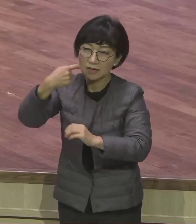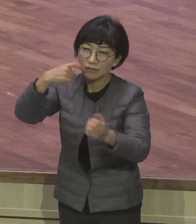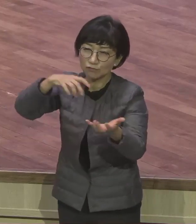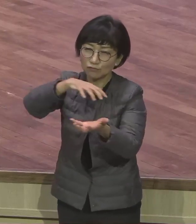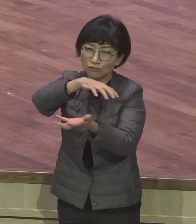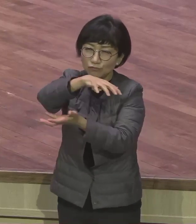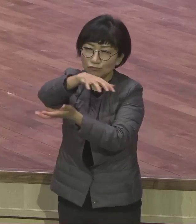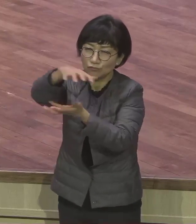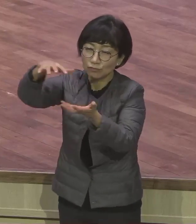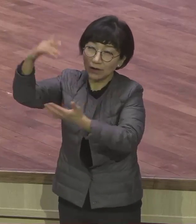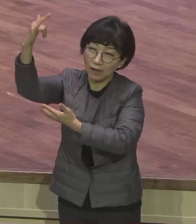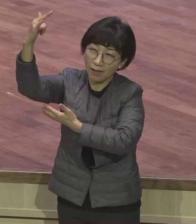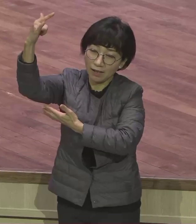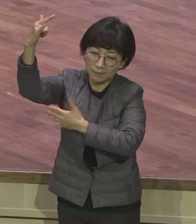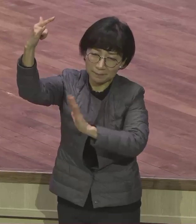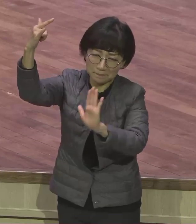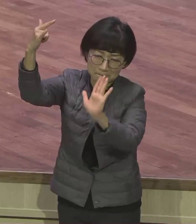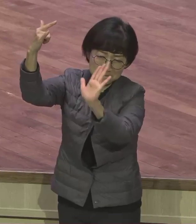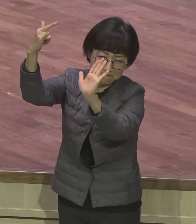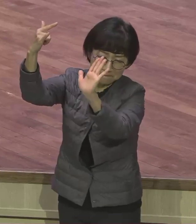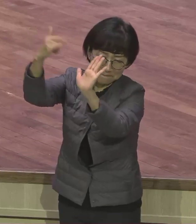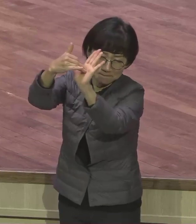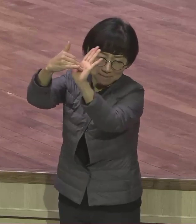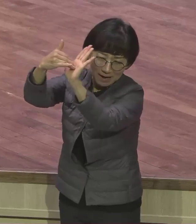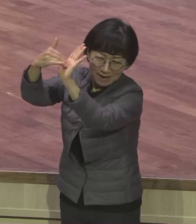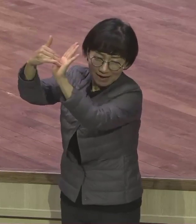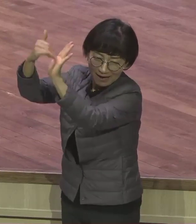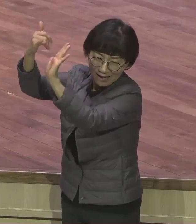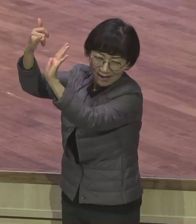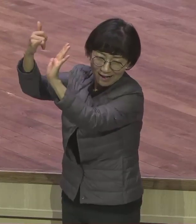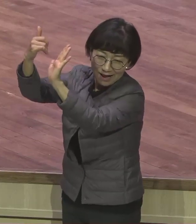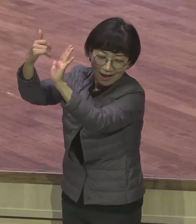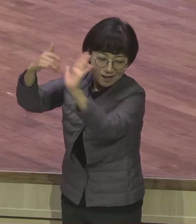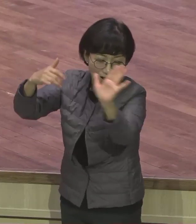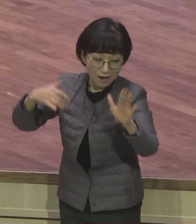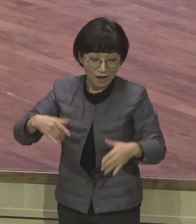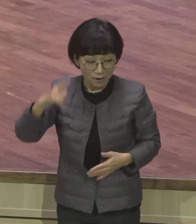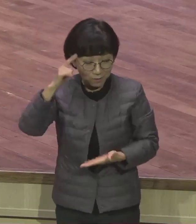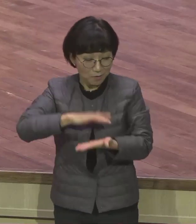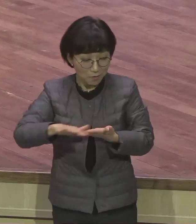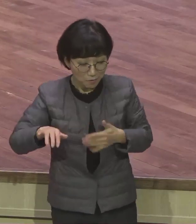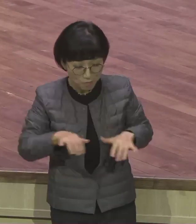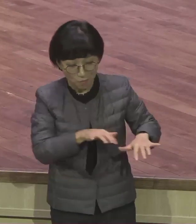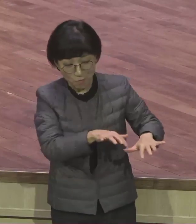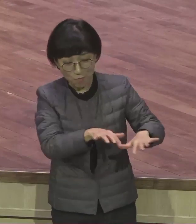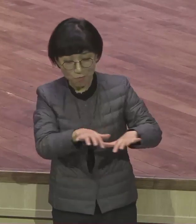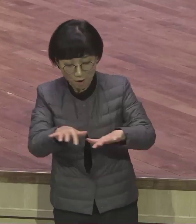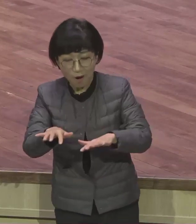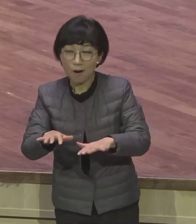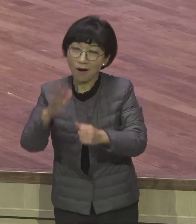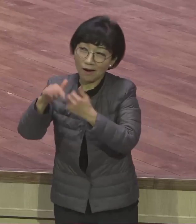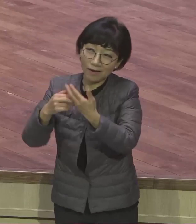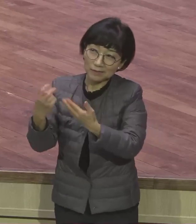탁 이야 하나님이 인도하시구나 하나님을 지켜주시고 보호하시네